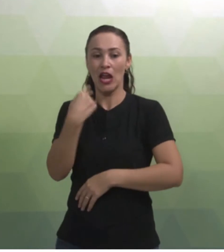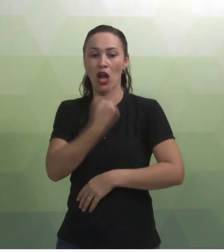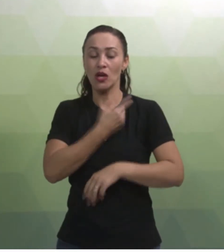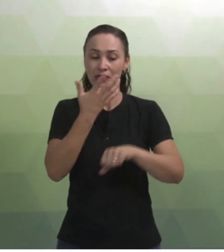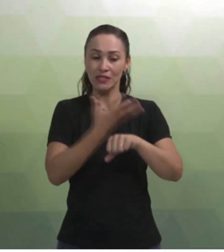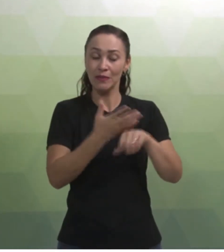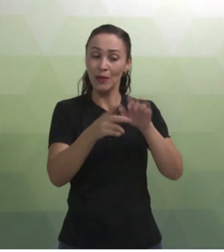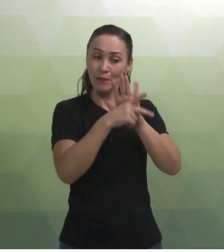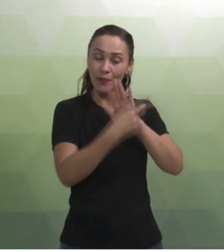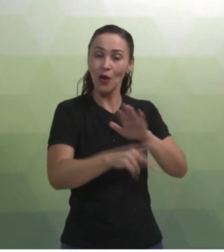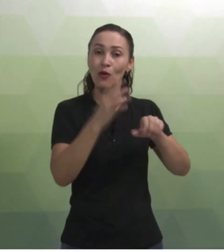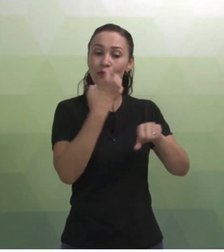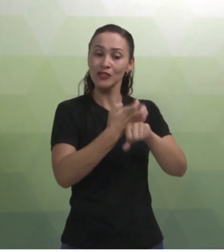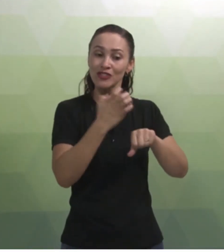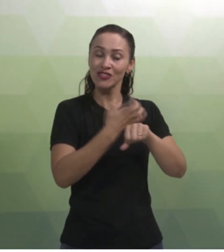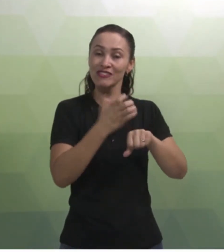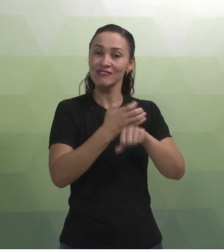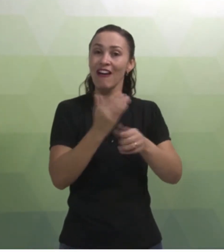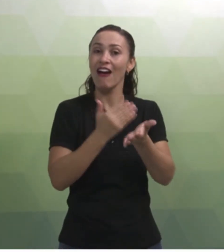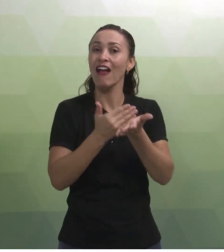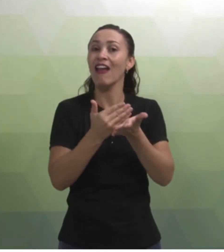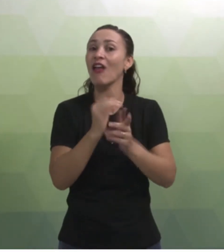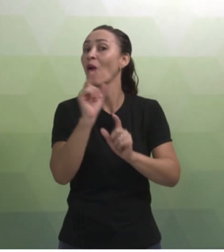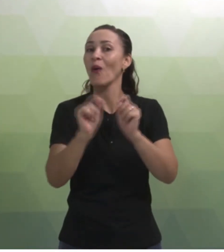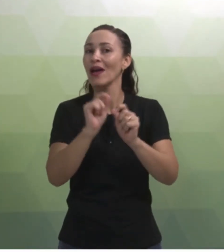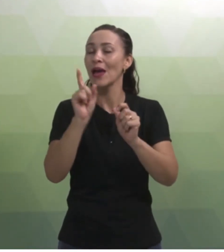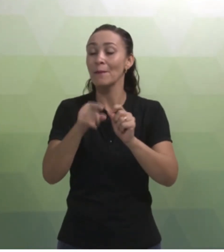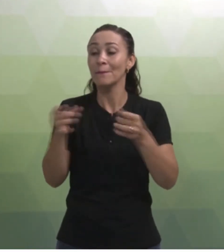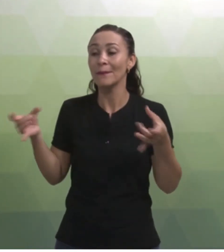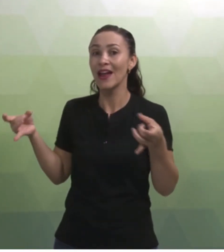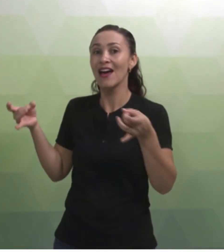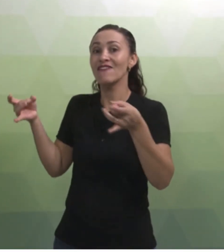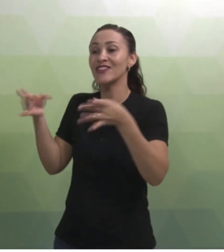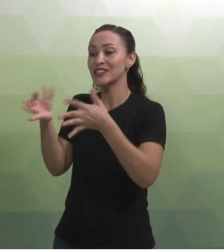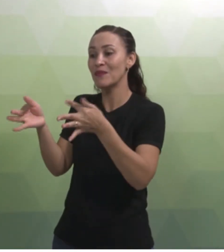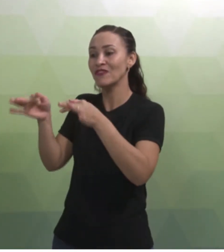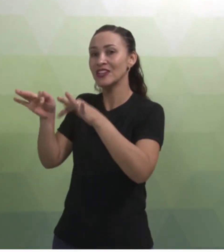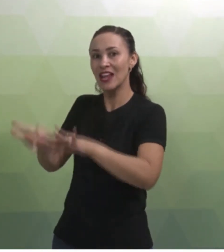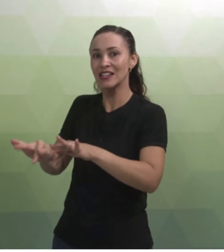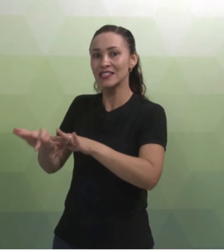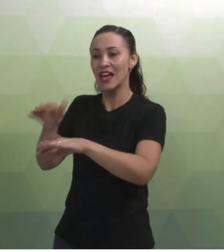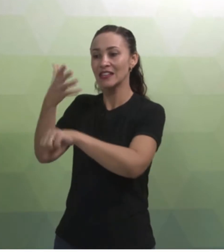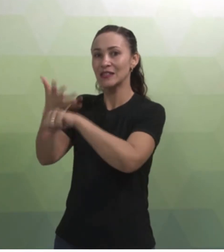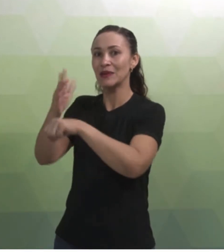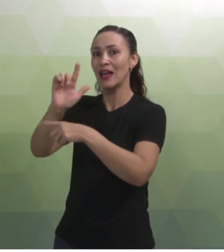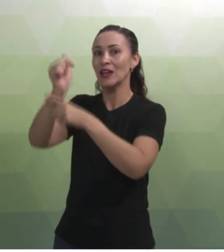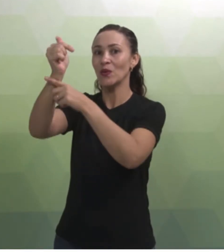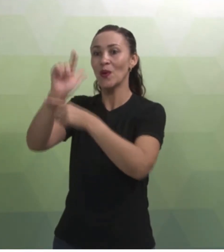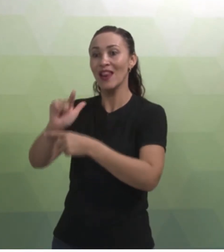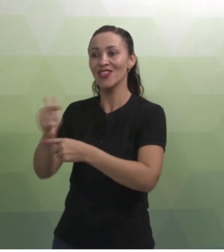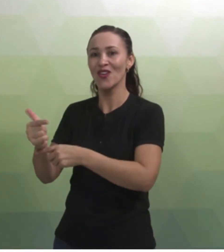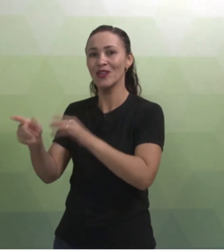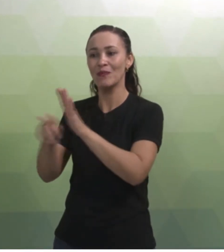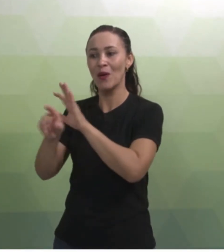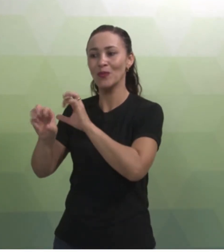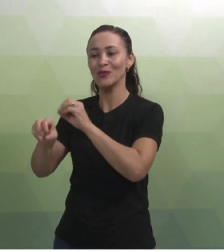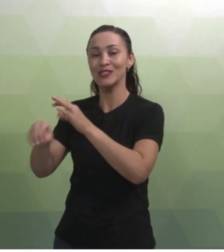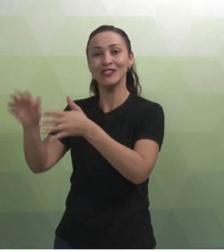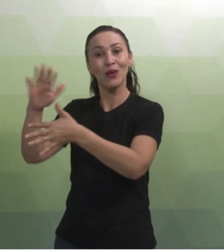para poder fechar a disciplina de L1 e L2, no processo de ensino da Libras. Então, nós vamos trabalhar de